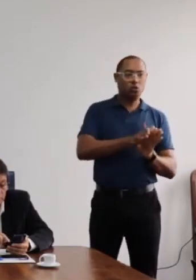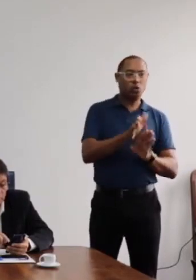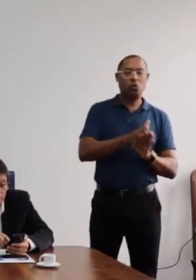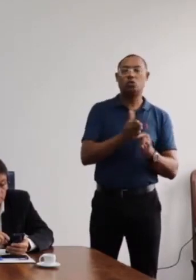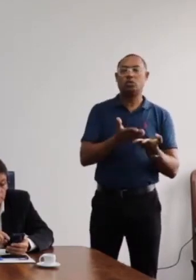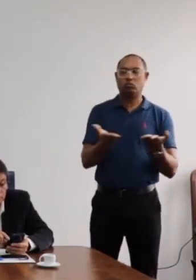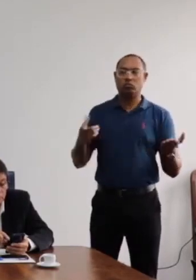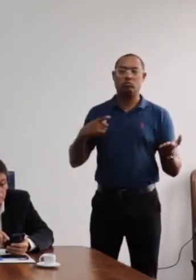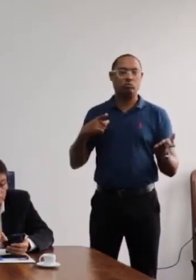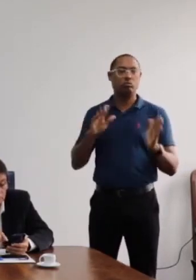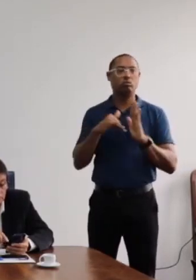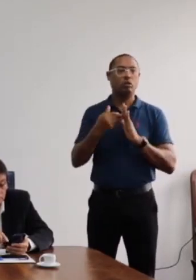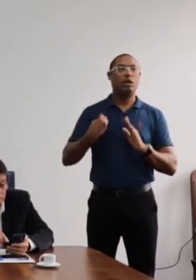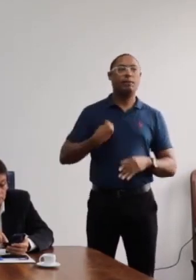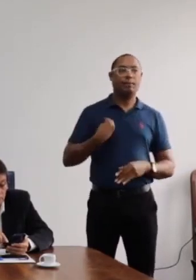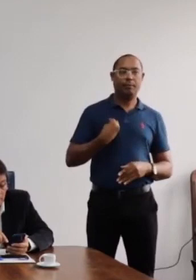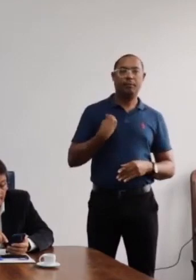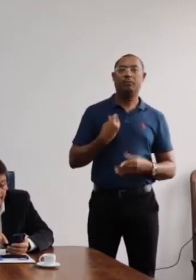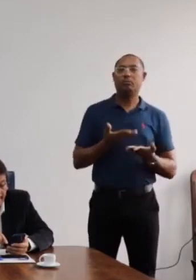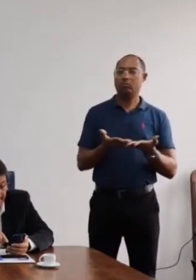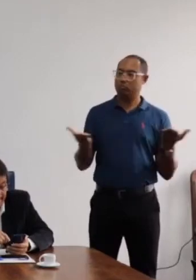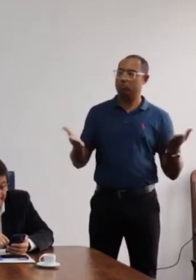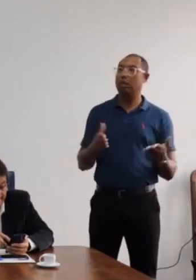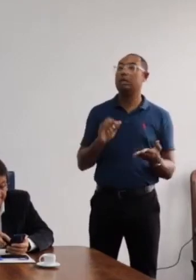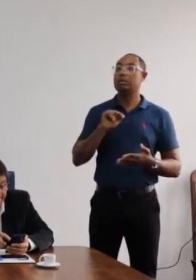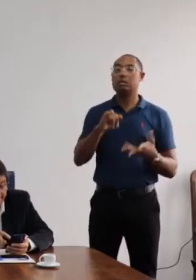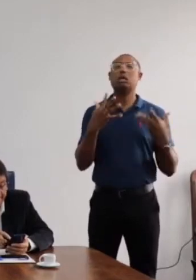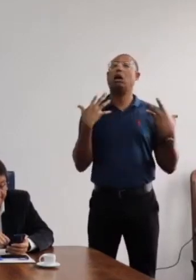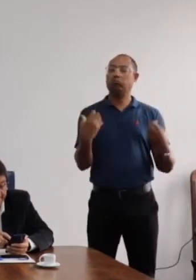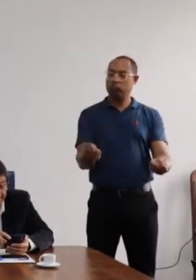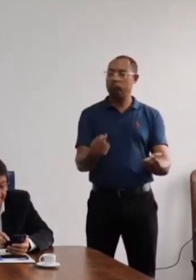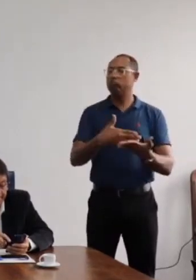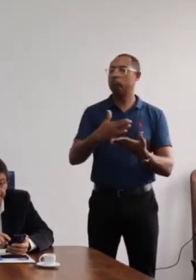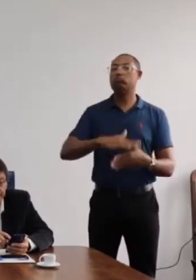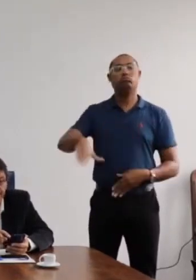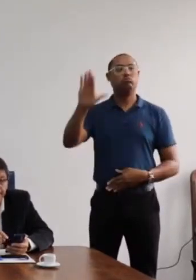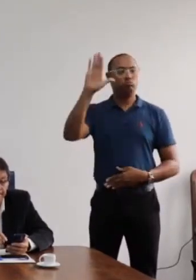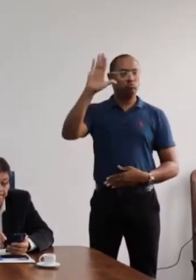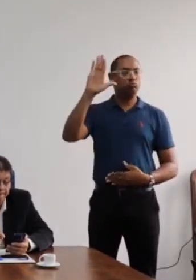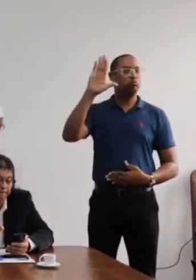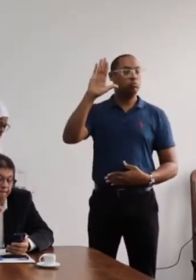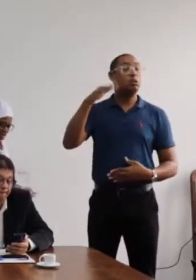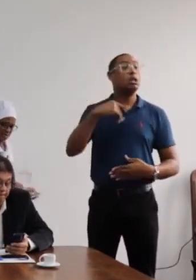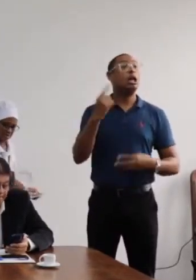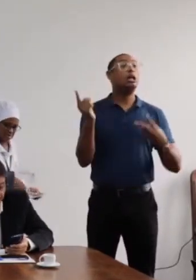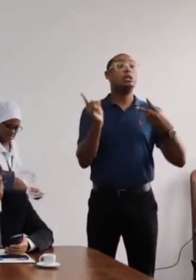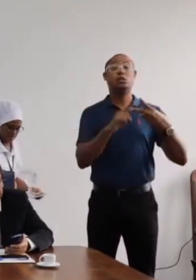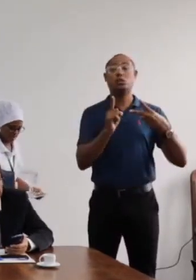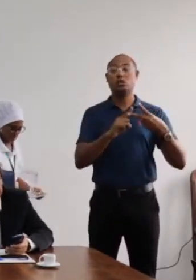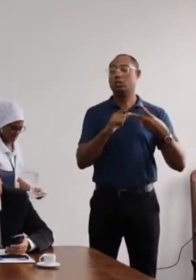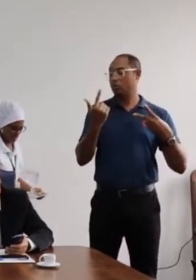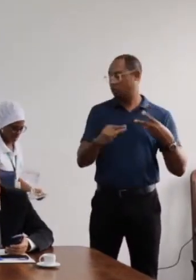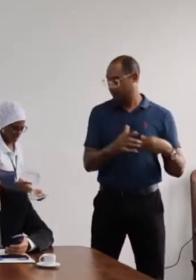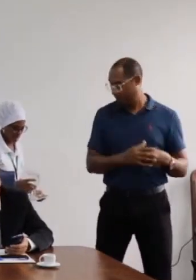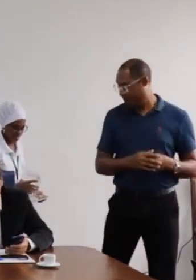conselheiros presentes que sejam favoráveis levantem a mão. No segundo momento,